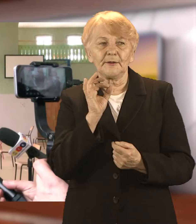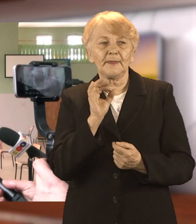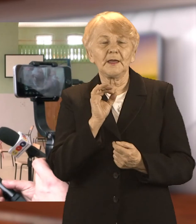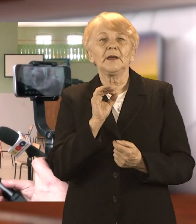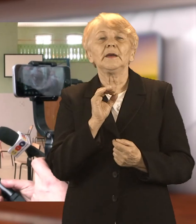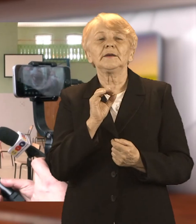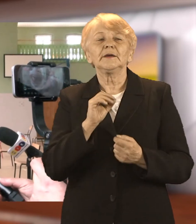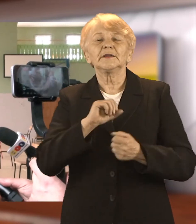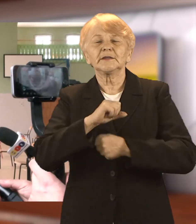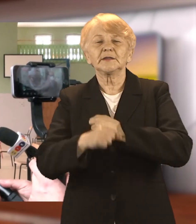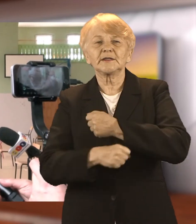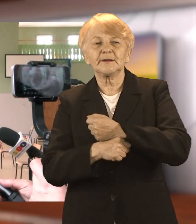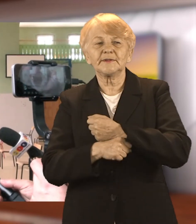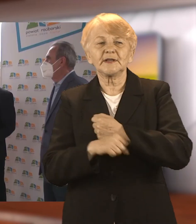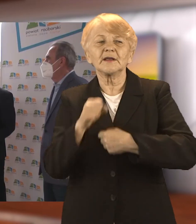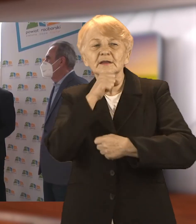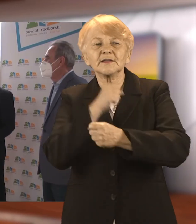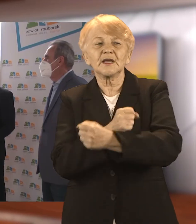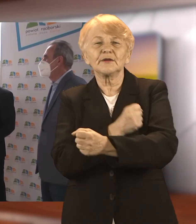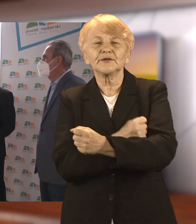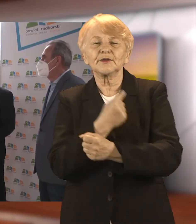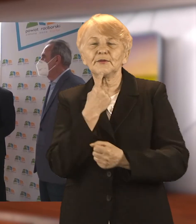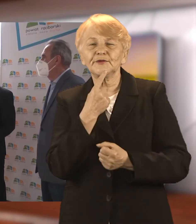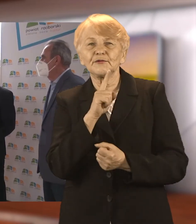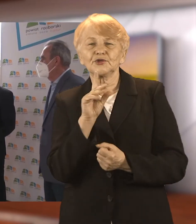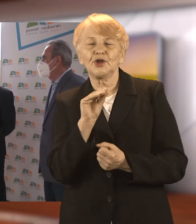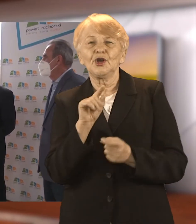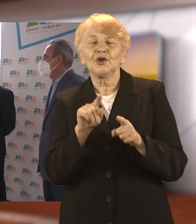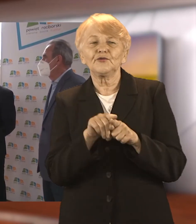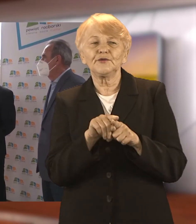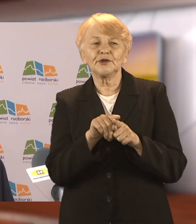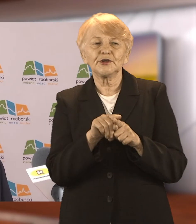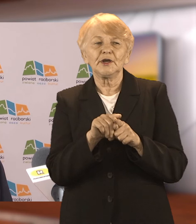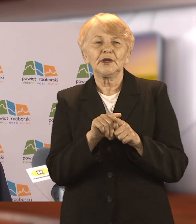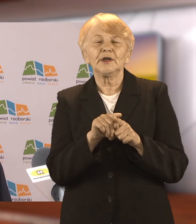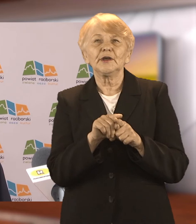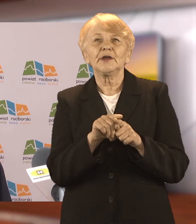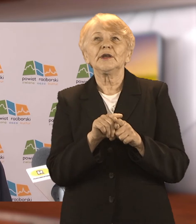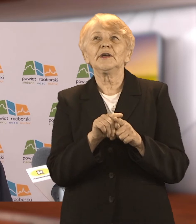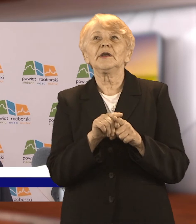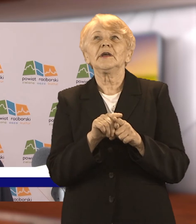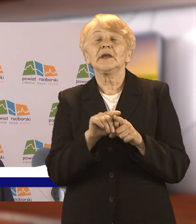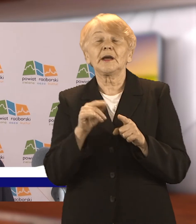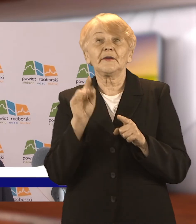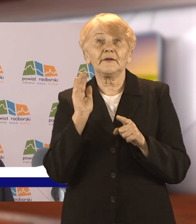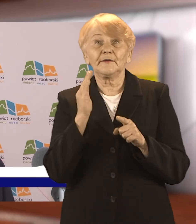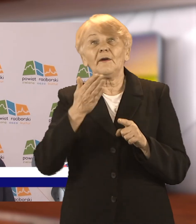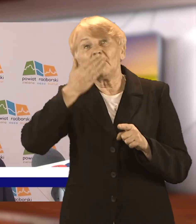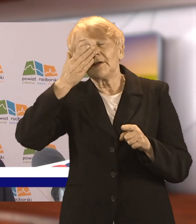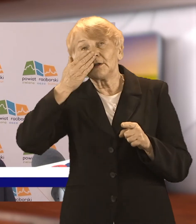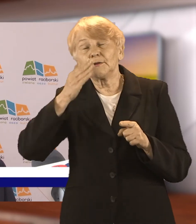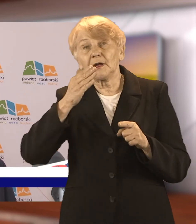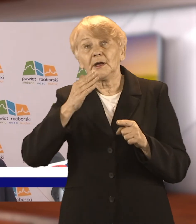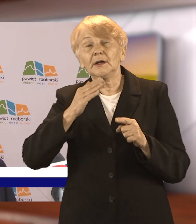Wicestarosta Marek Kurpis zwrócił także uwagę na kwestię organizacyjną punktu szczepień. Na teren budowlanki wjeżdżają tylko i